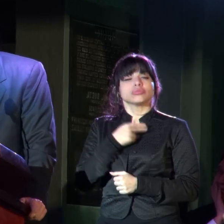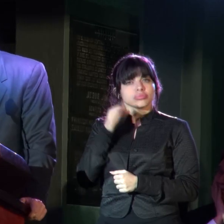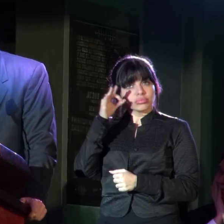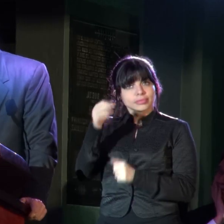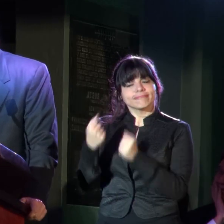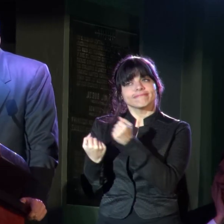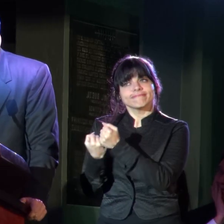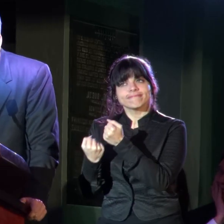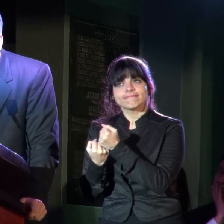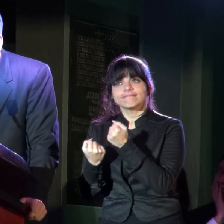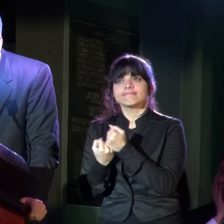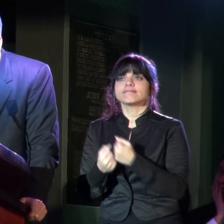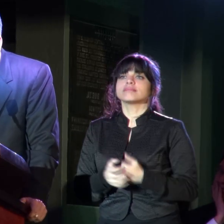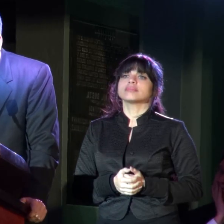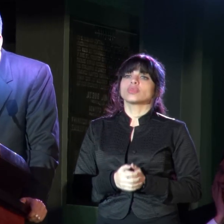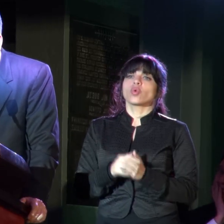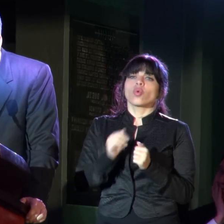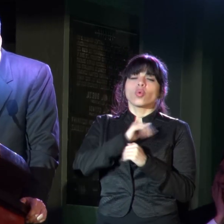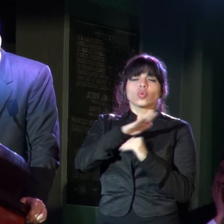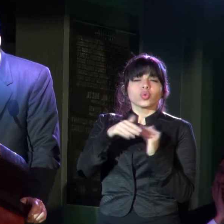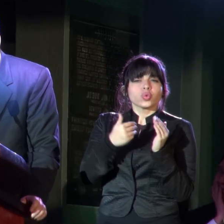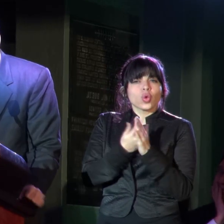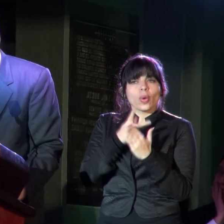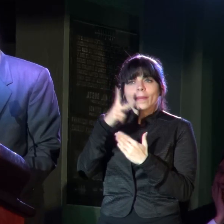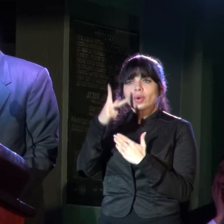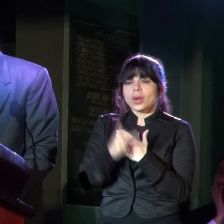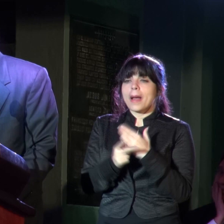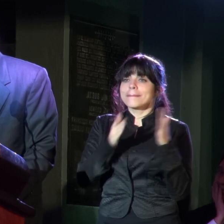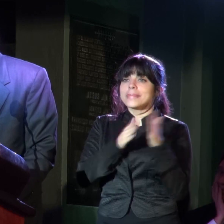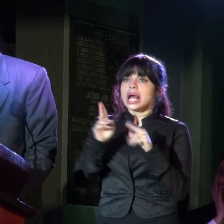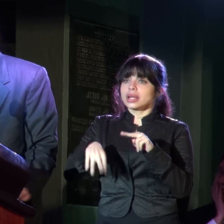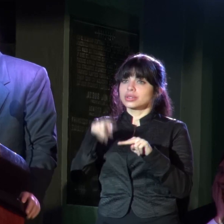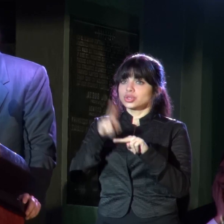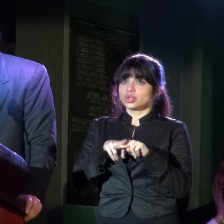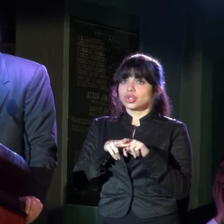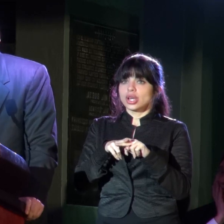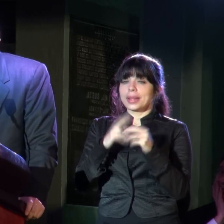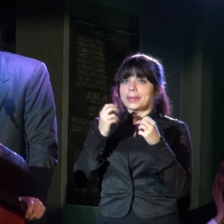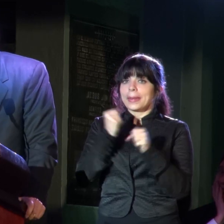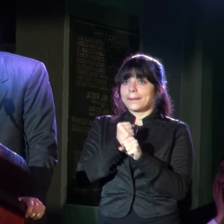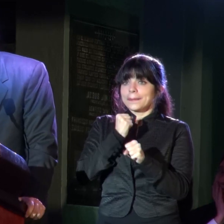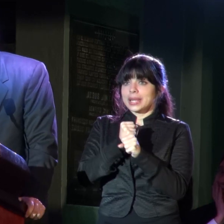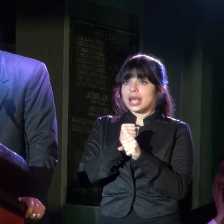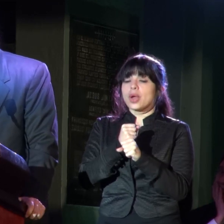apoyándoles con todos los programas del Plan Nacional de